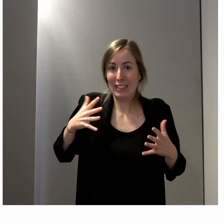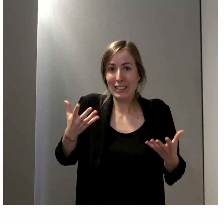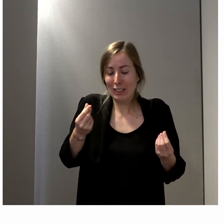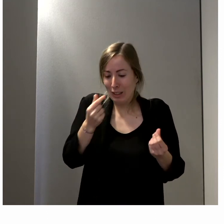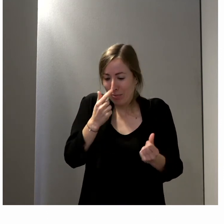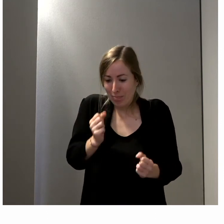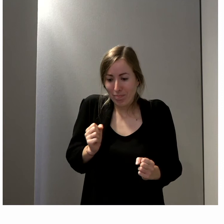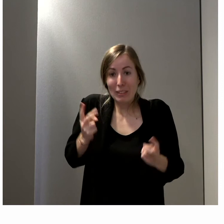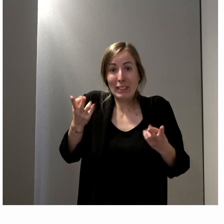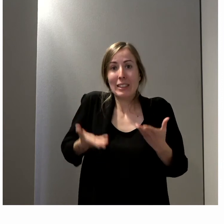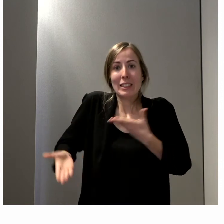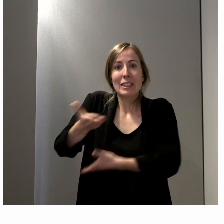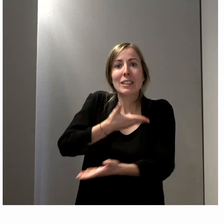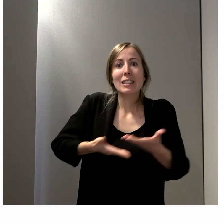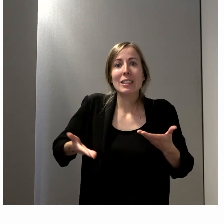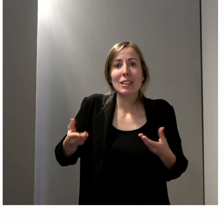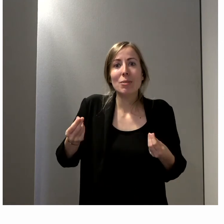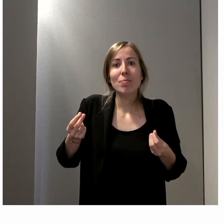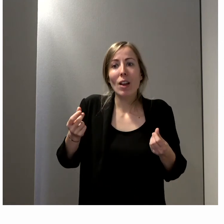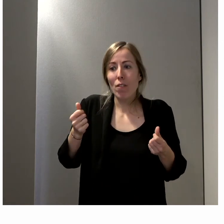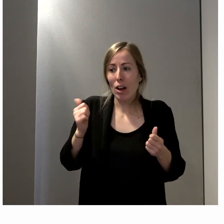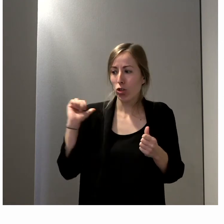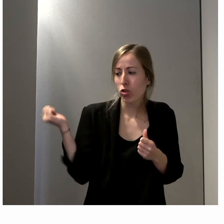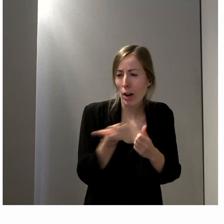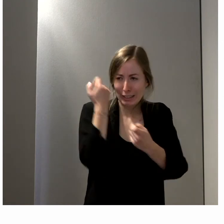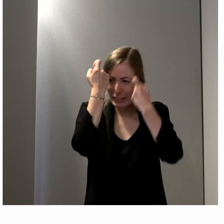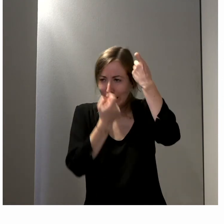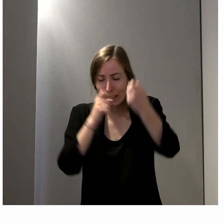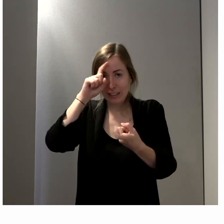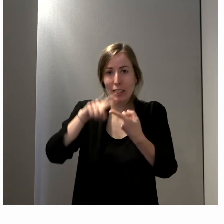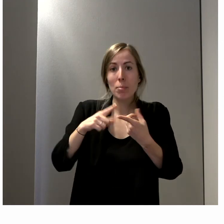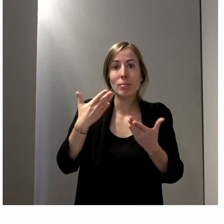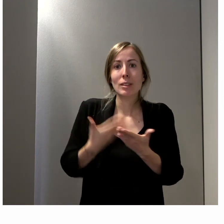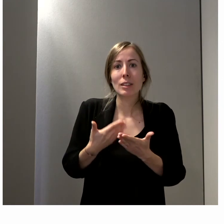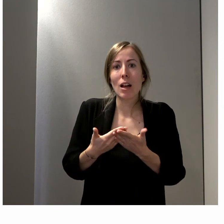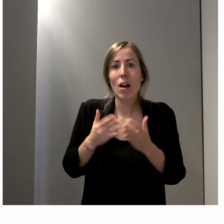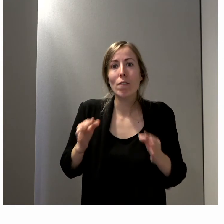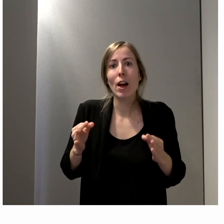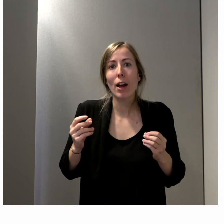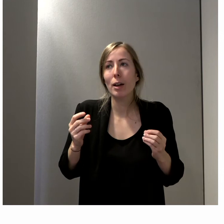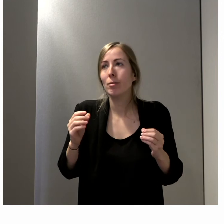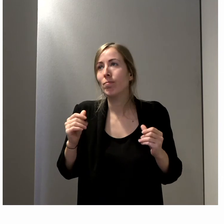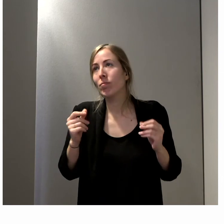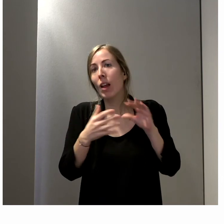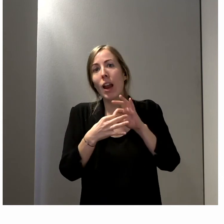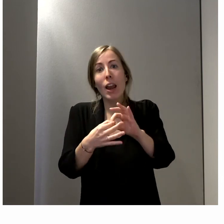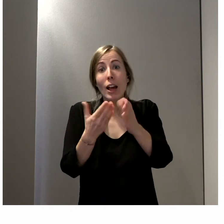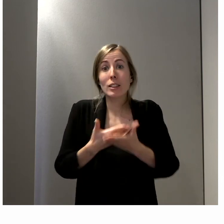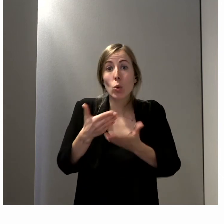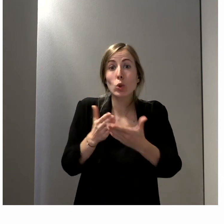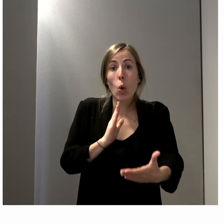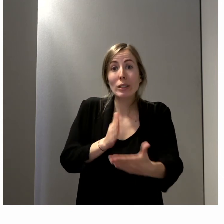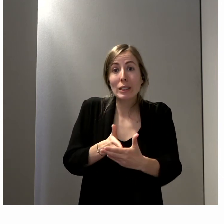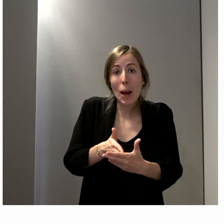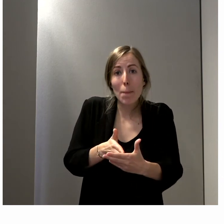développer les réflexions en matière de tout ce qui relève de situations